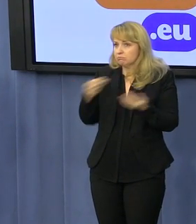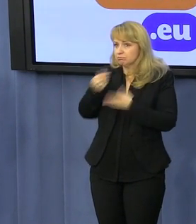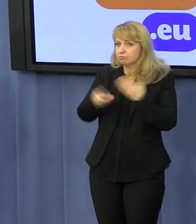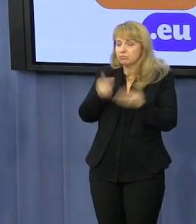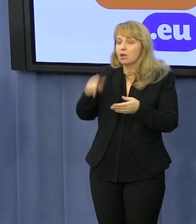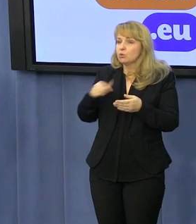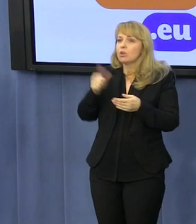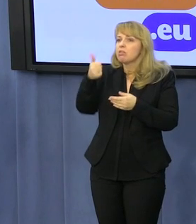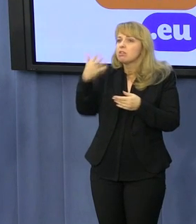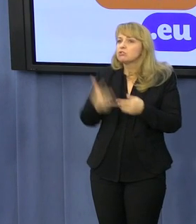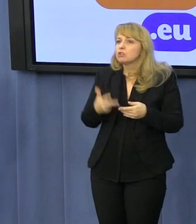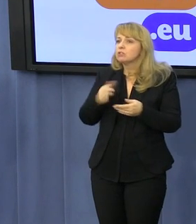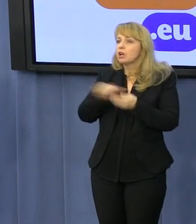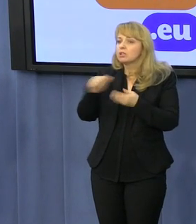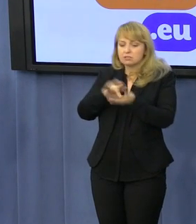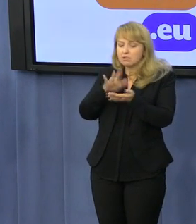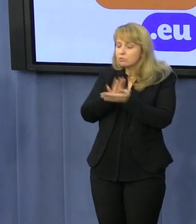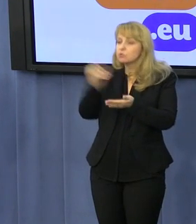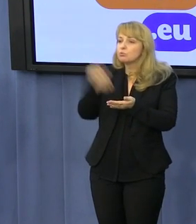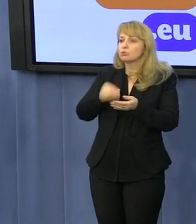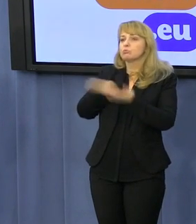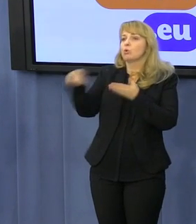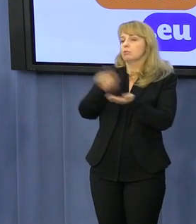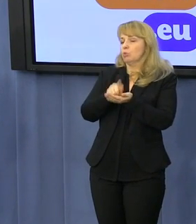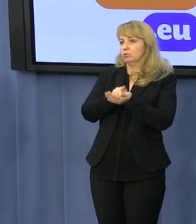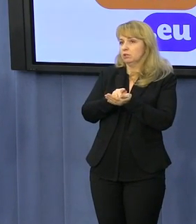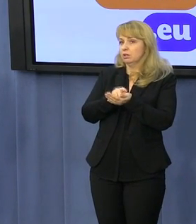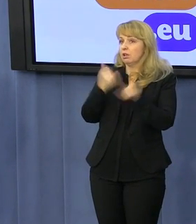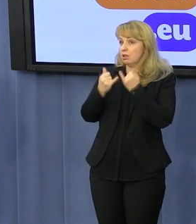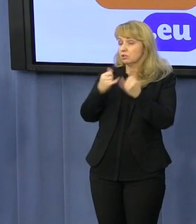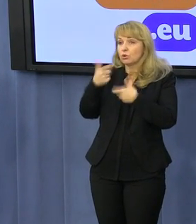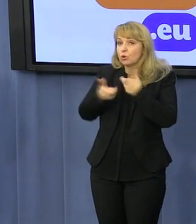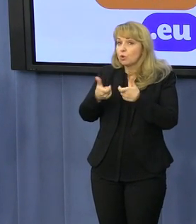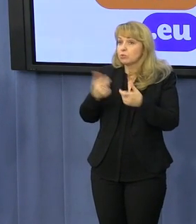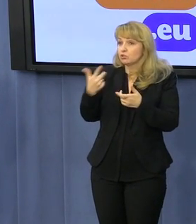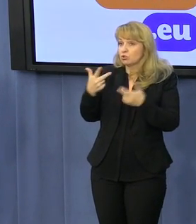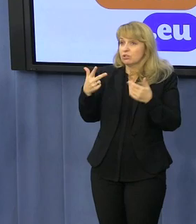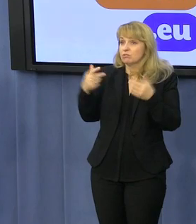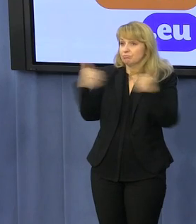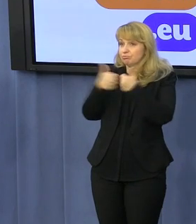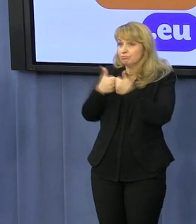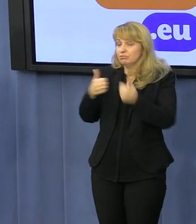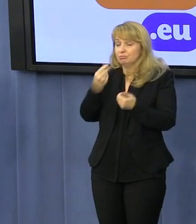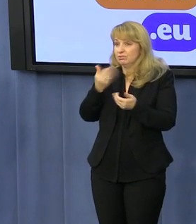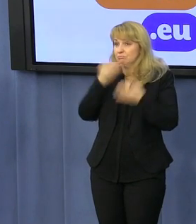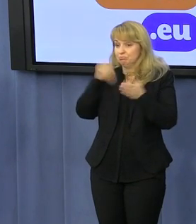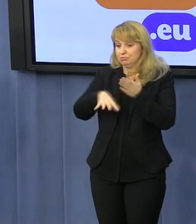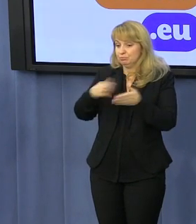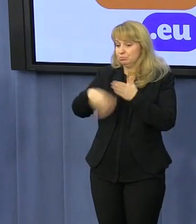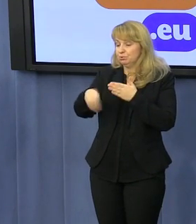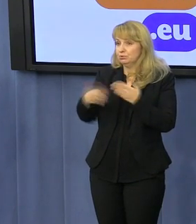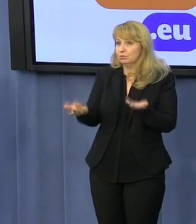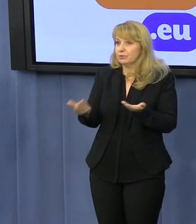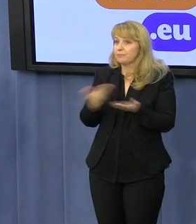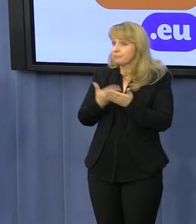podatek oraz koszty zorganizowania turnieju. Co oznacza, że po trzech turniejach nikt nie ma pieniędzy. W tym